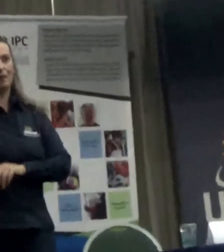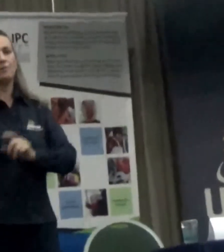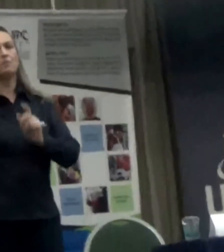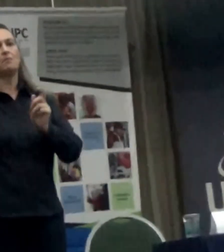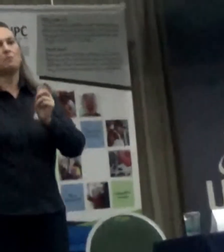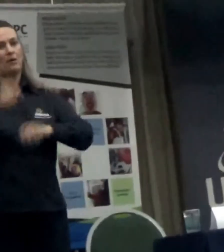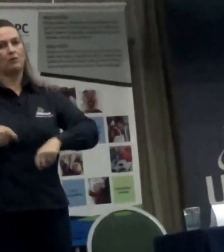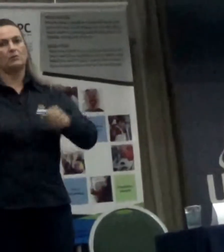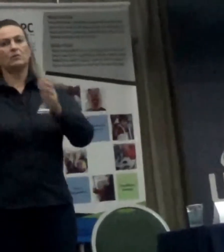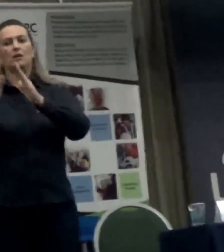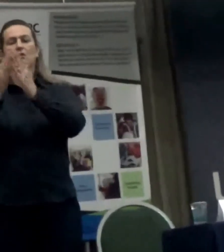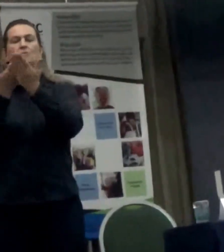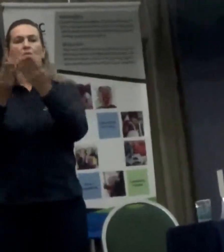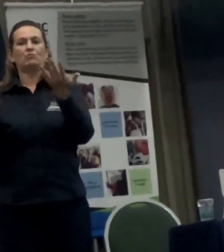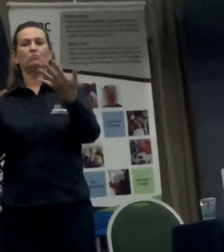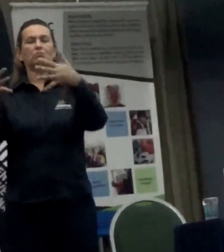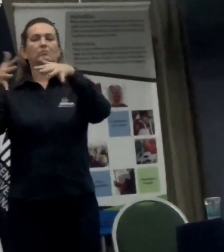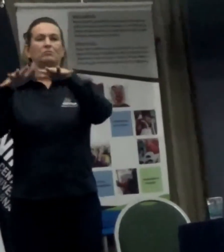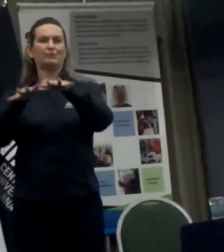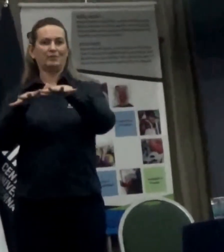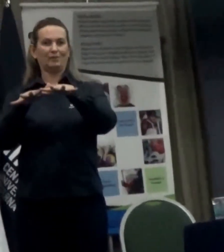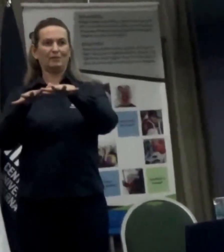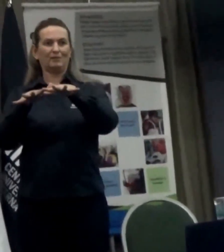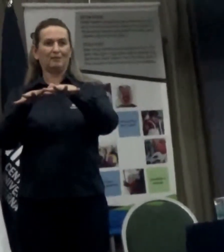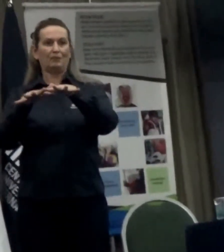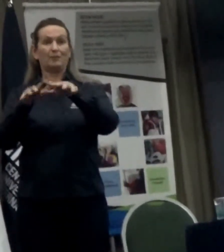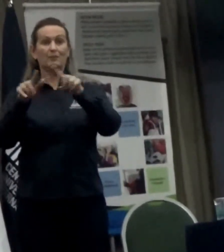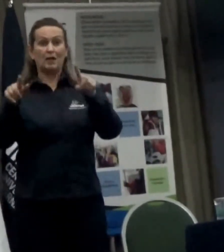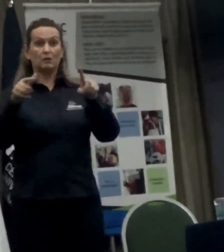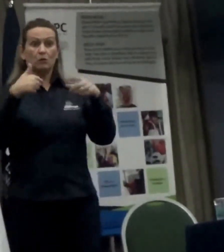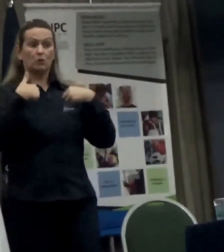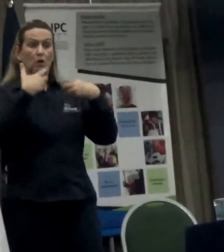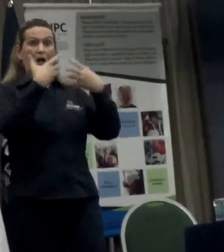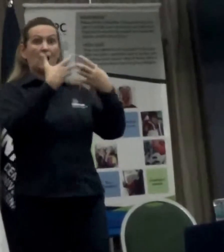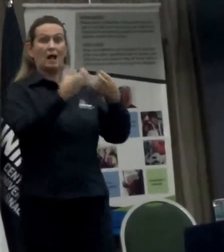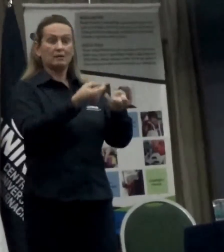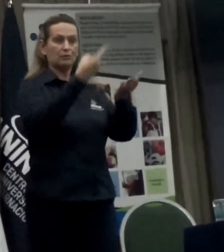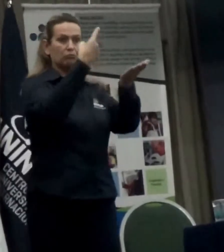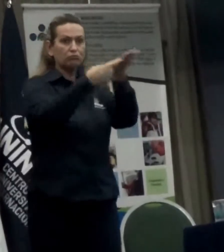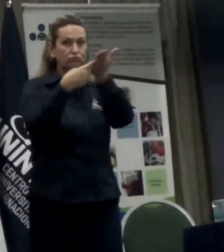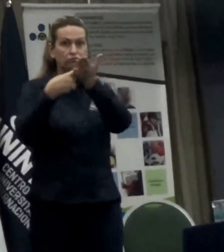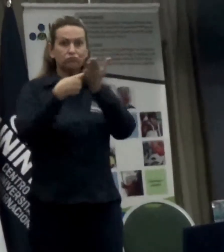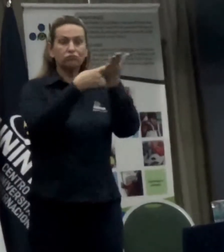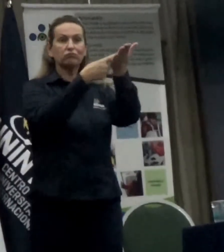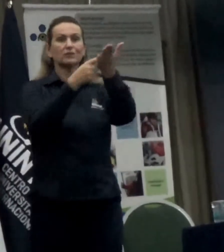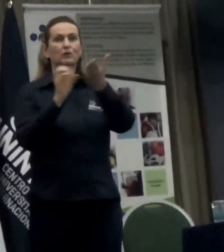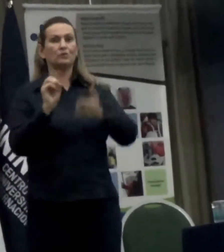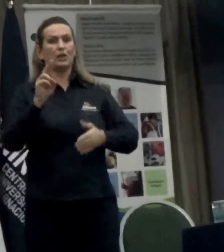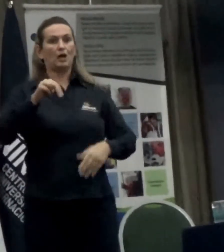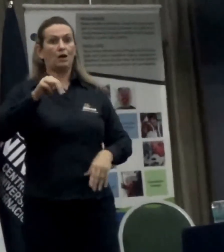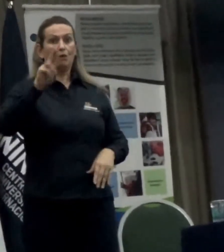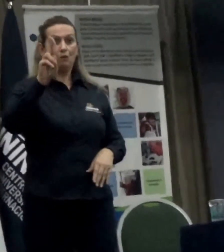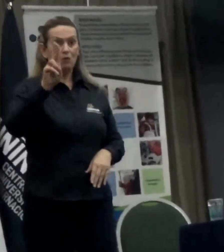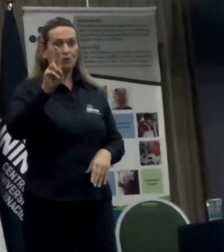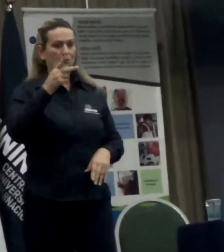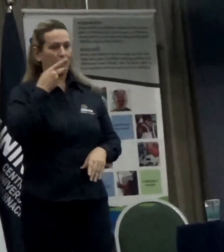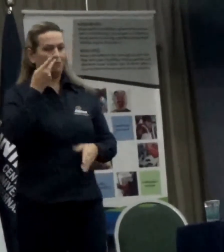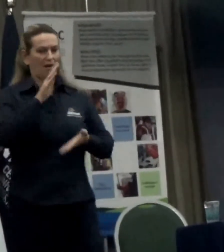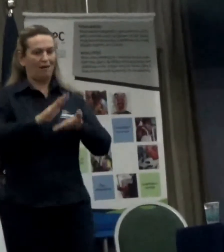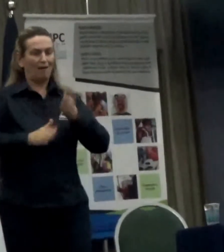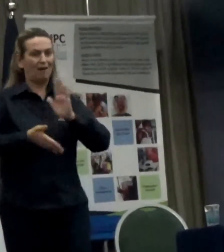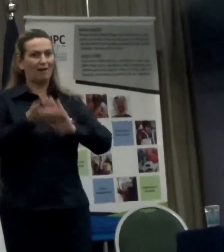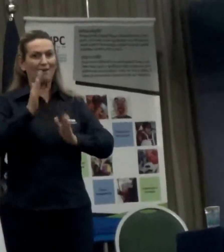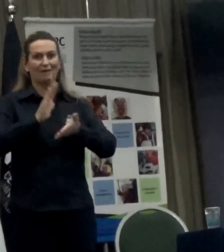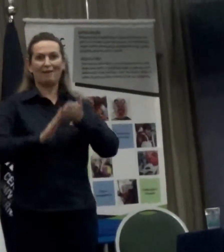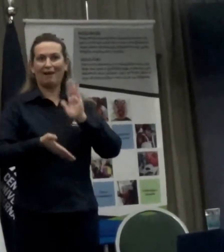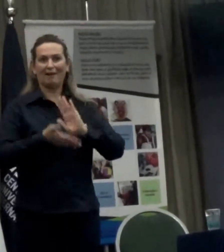caiu quando nós adotamos a convenção da ONU como norma constitucional. Porque na convenção da ONU não falem preferencialmente coisa nenhuma. É